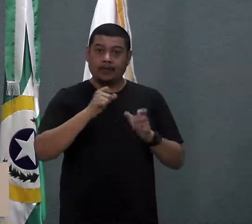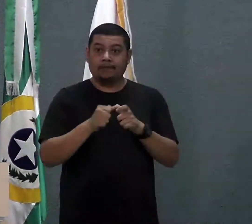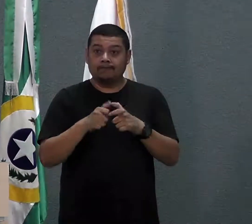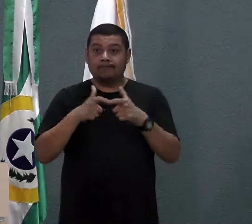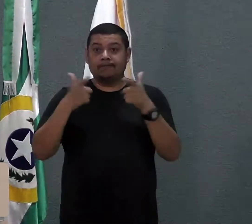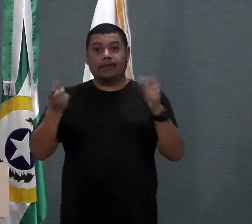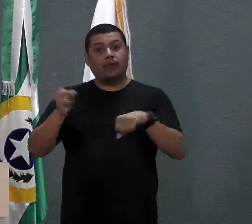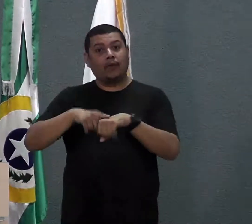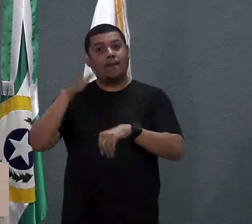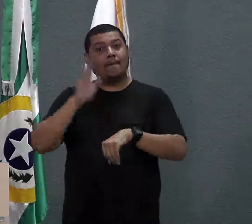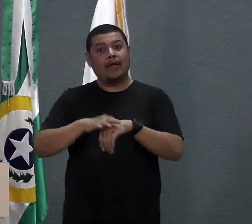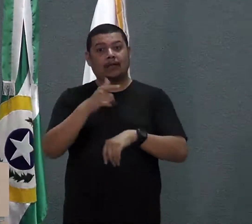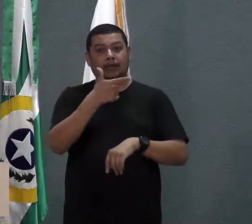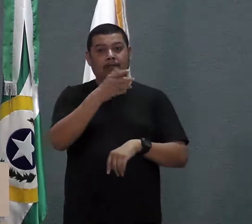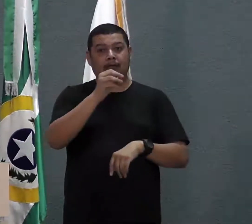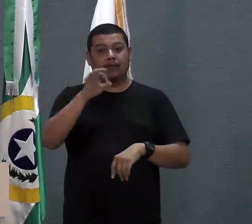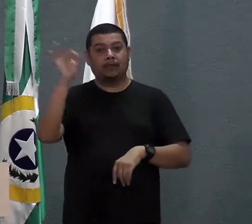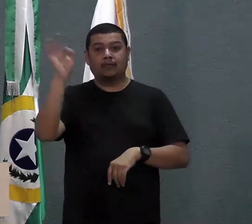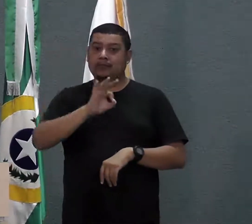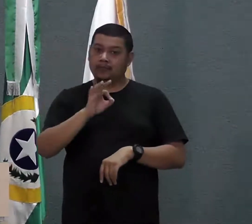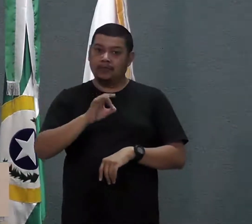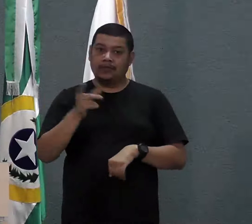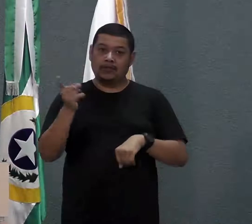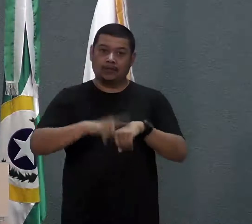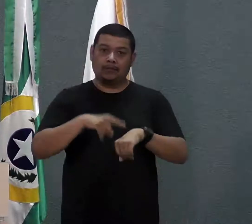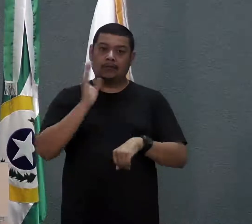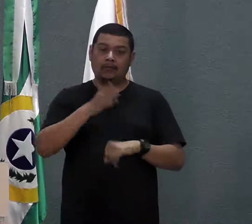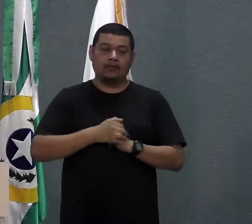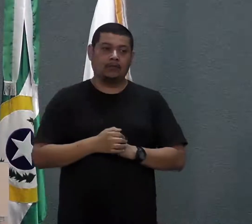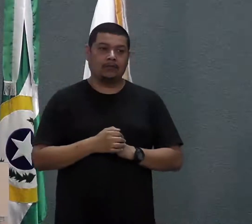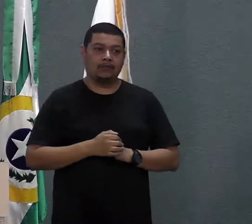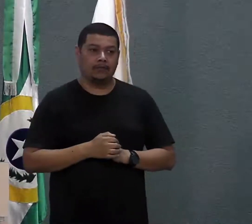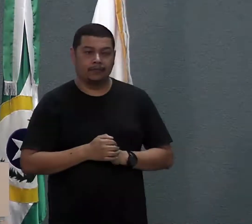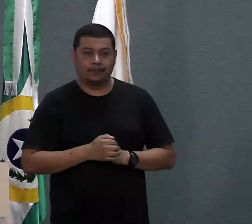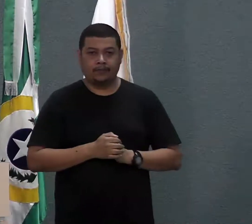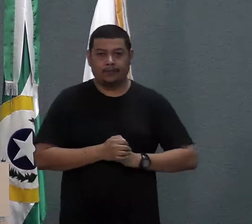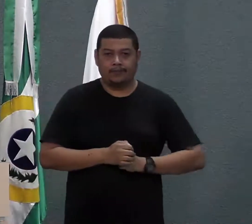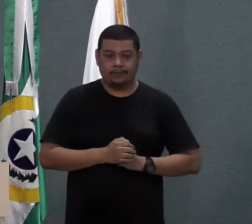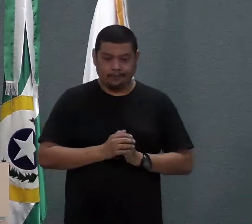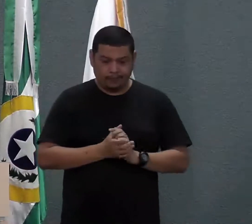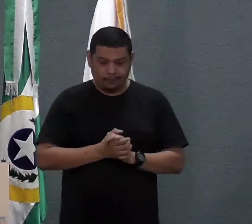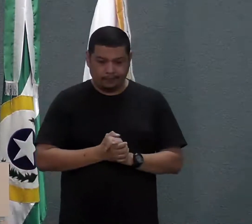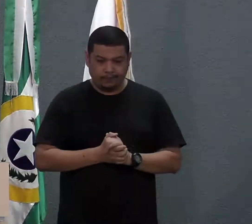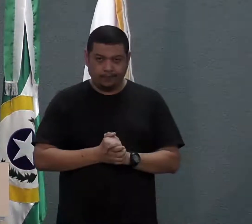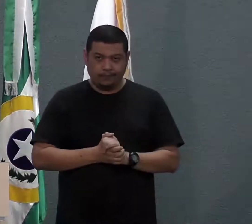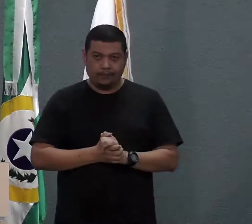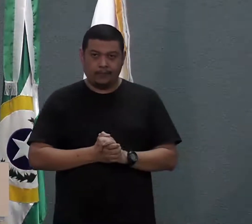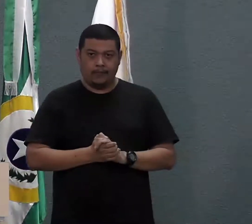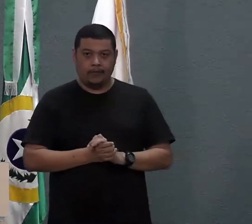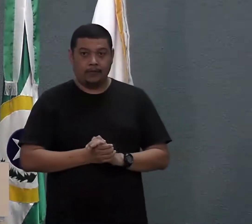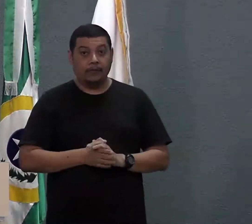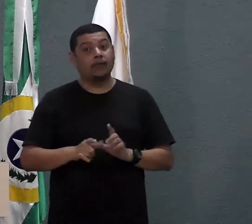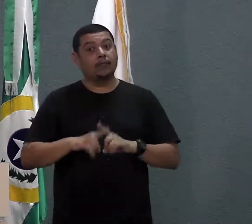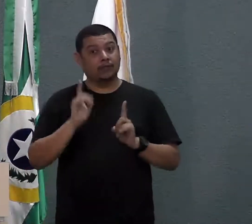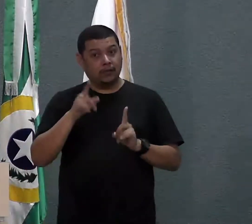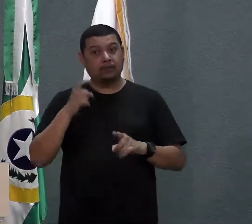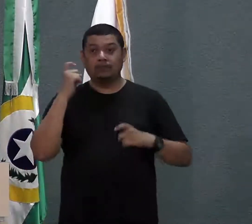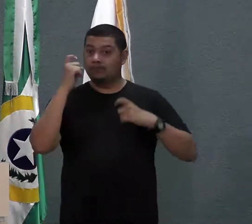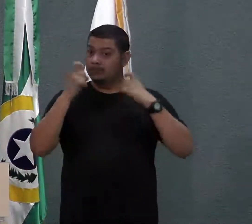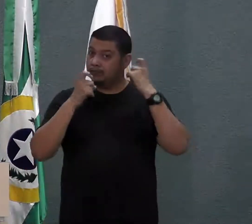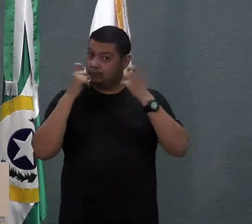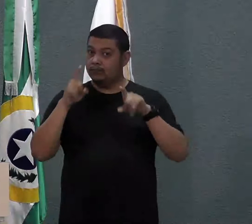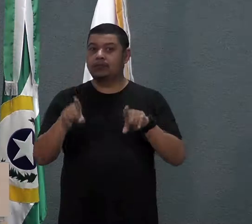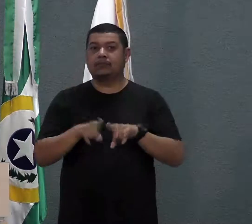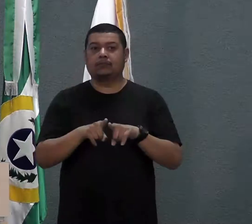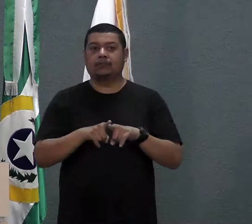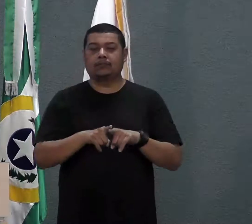Paulinho, em mais de 200% os casos. Então, não deixa de ser uma moléstia que também traz